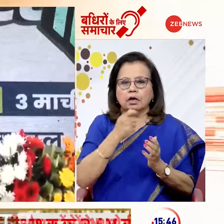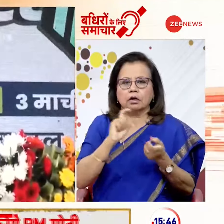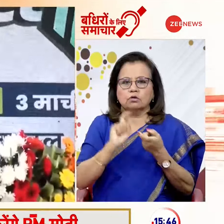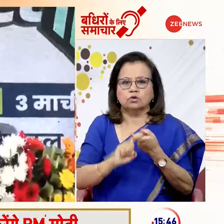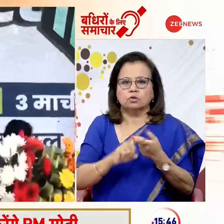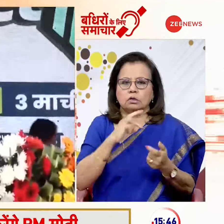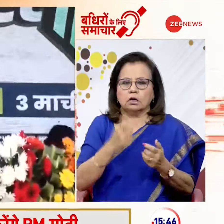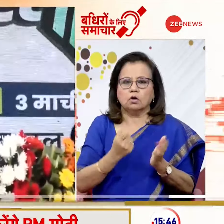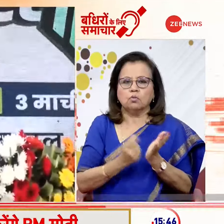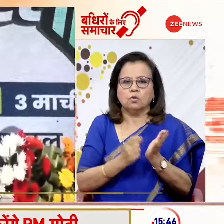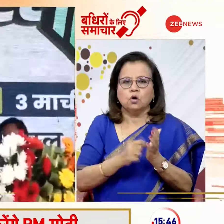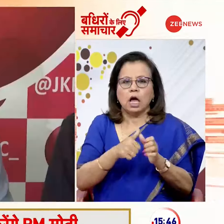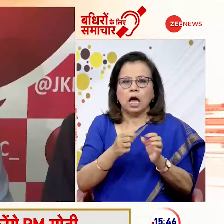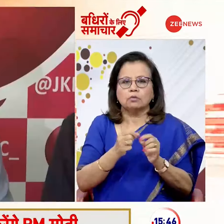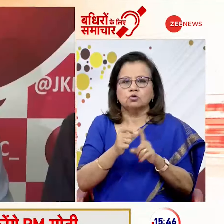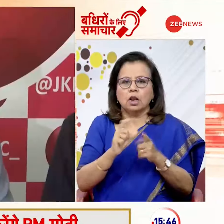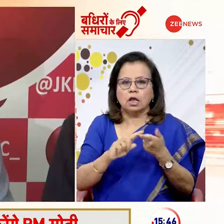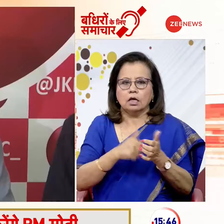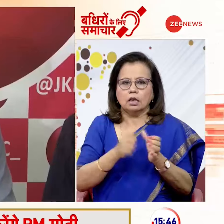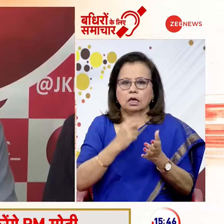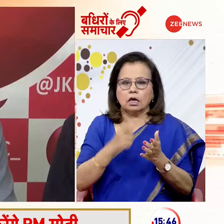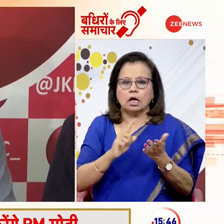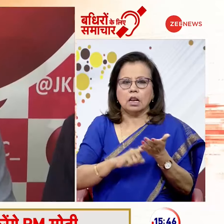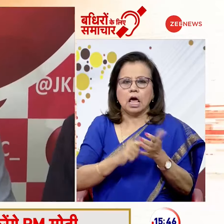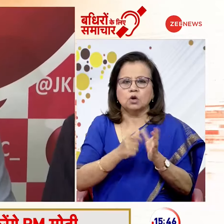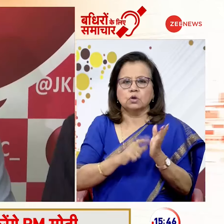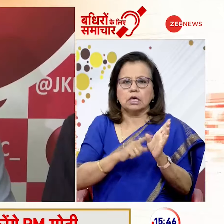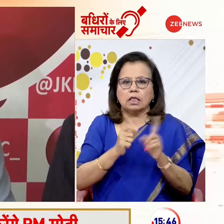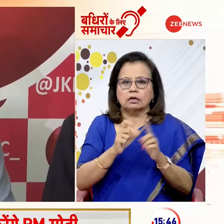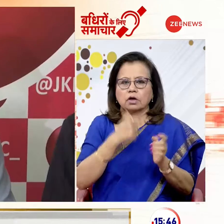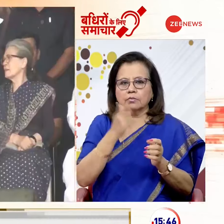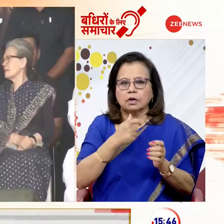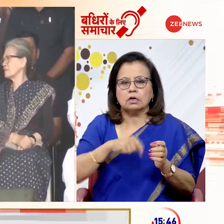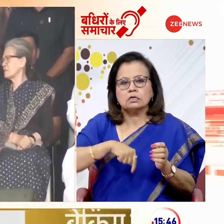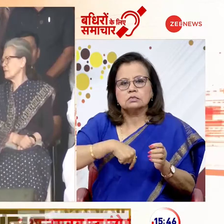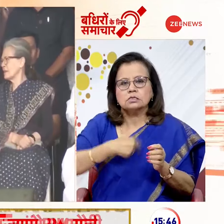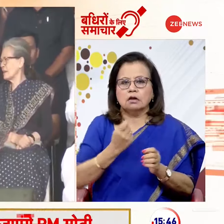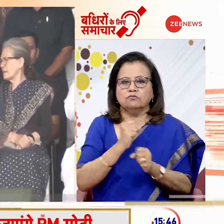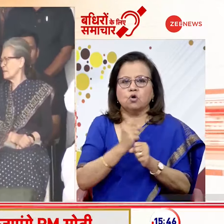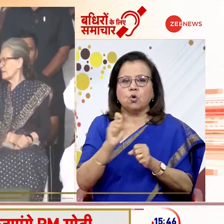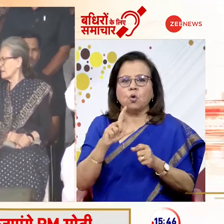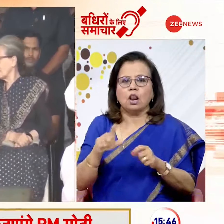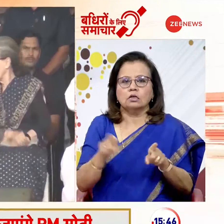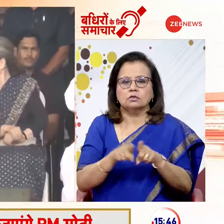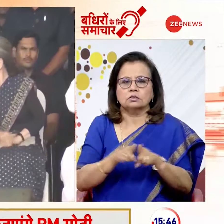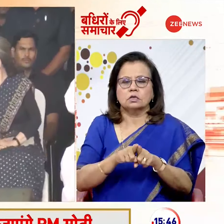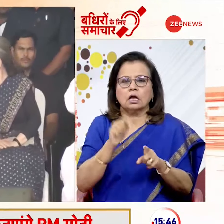उमर अब्दुल्ला ने कहा कि लालू यादव का बयान सेल्फ गोल जैसा है ऐसे बयानों